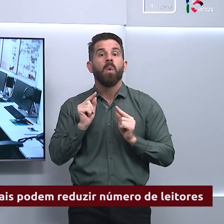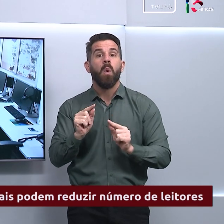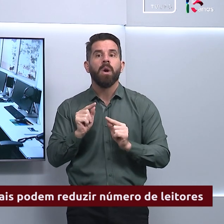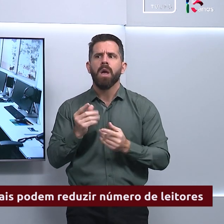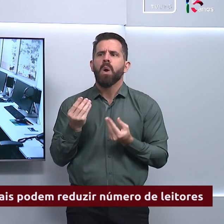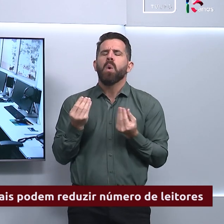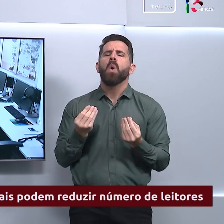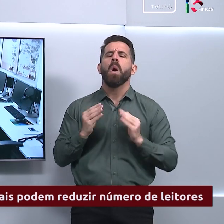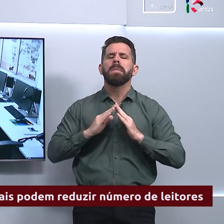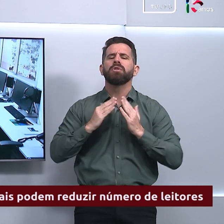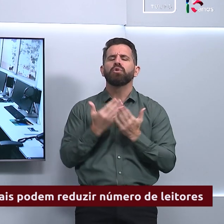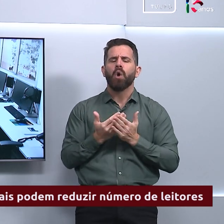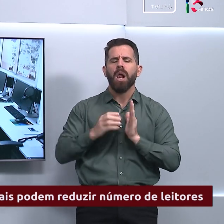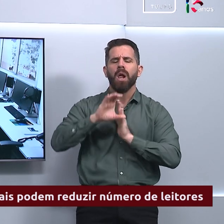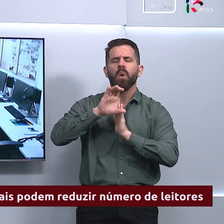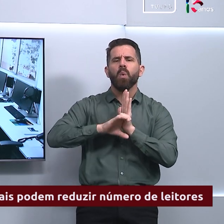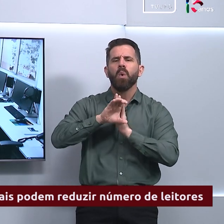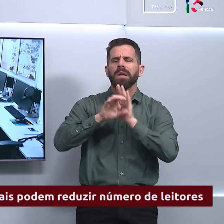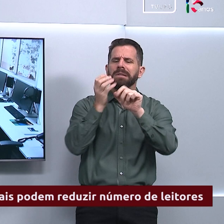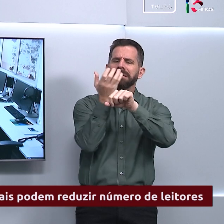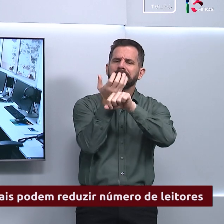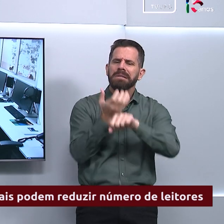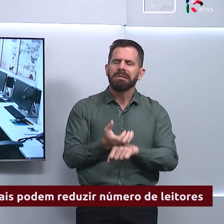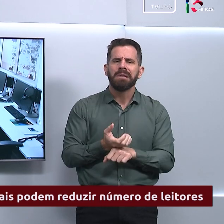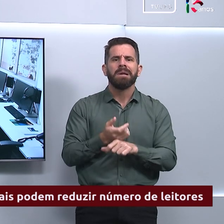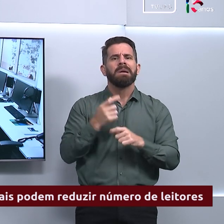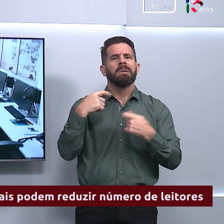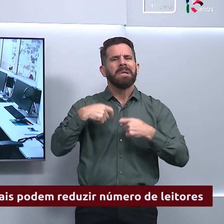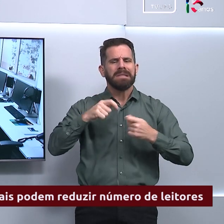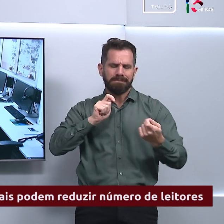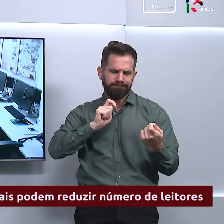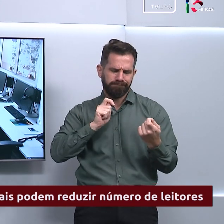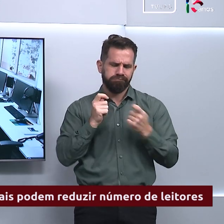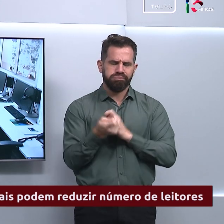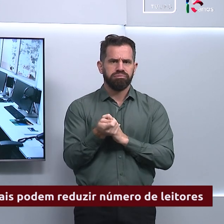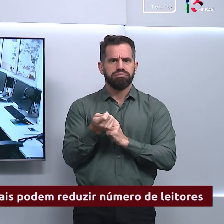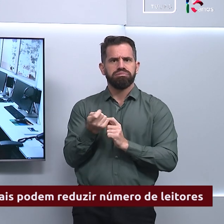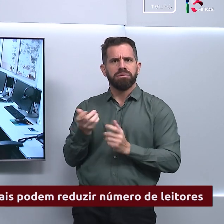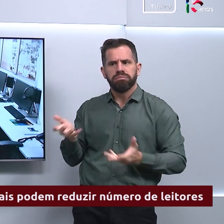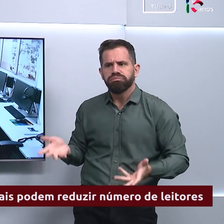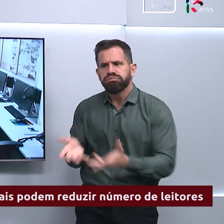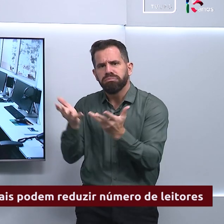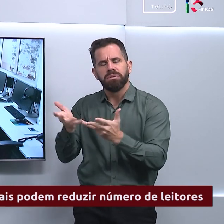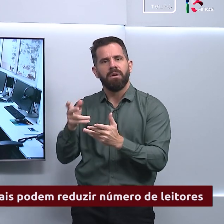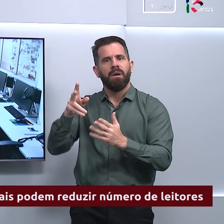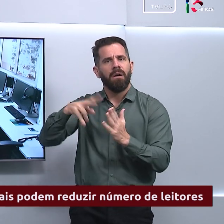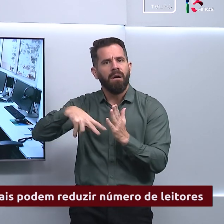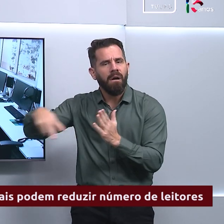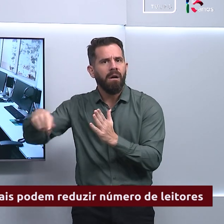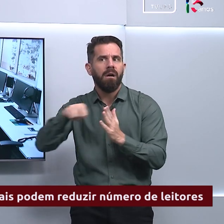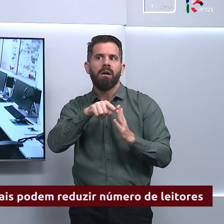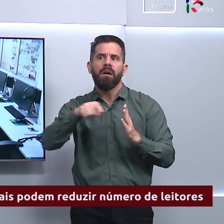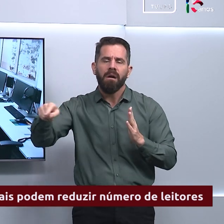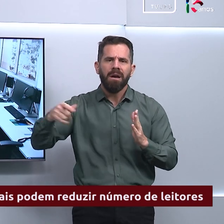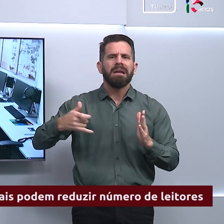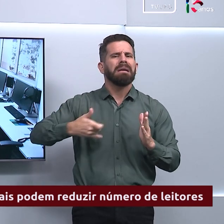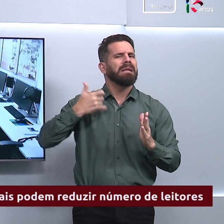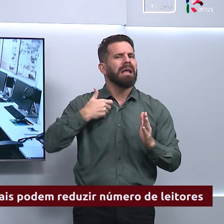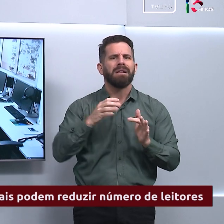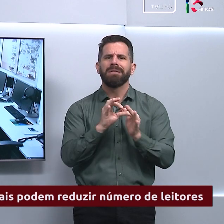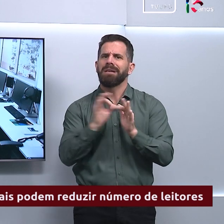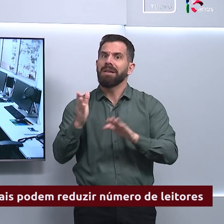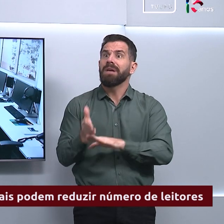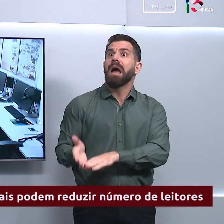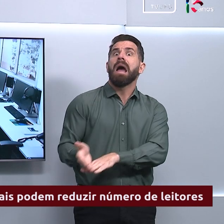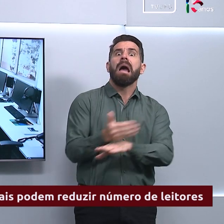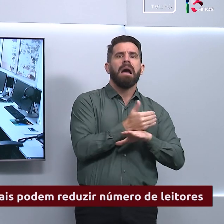escolares podem ser adaptados para incentivar e valorizar a leitura deste cedo,